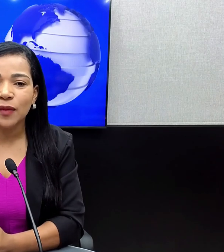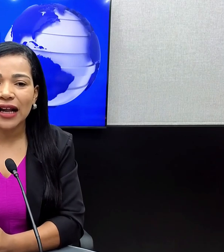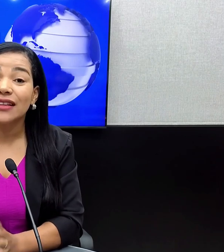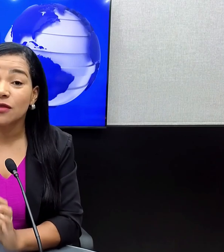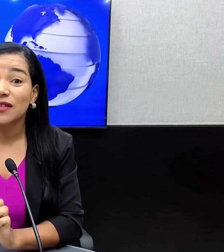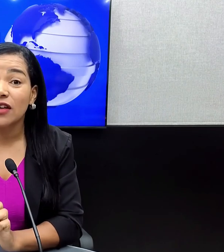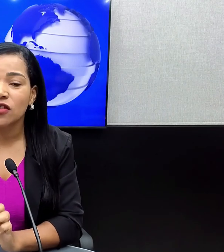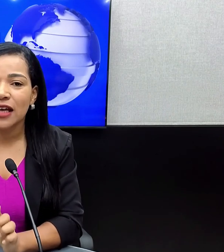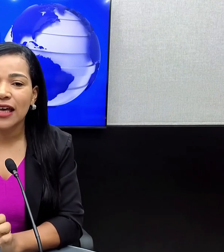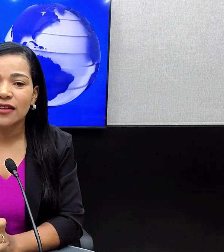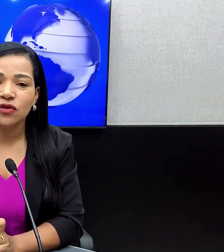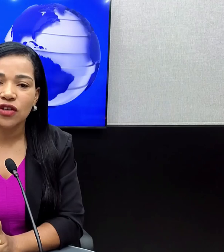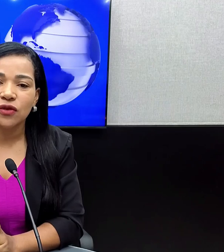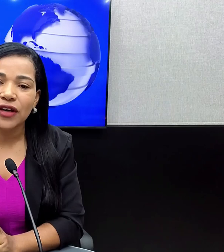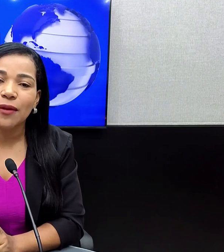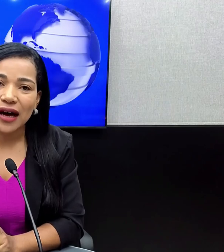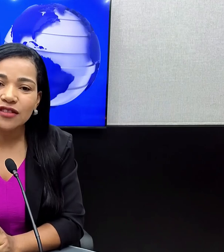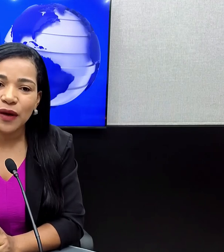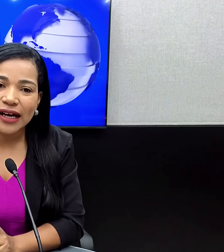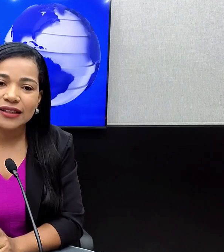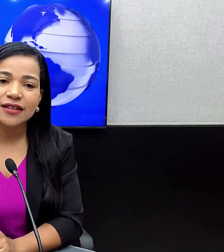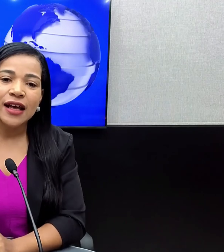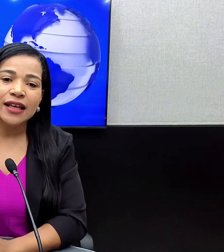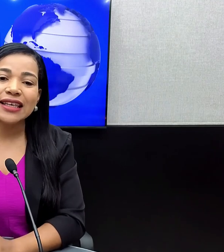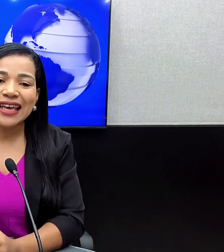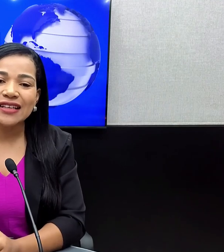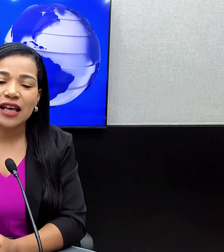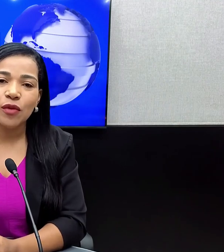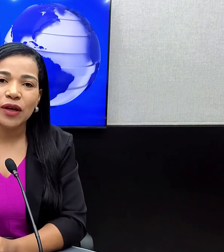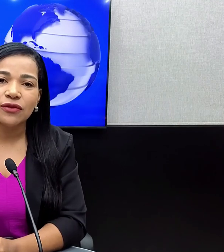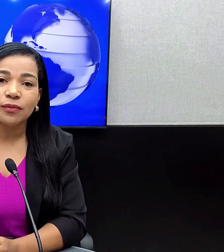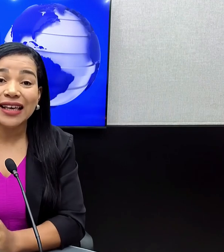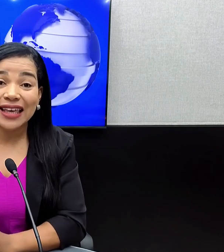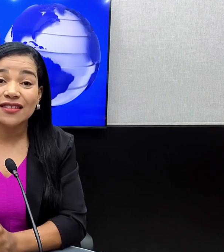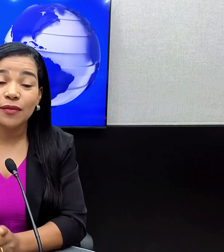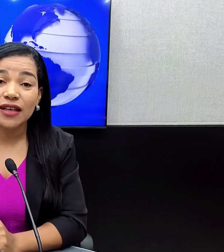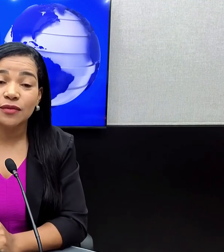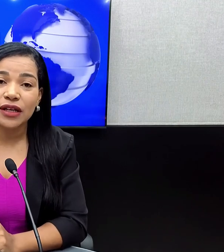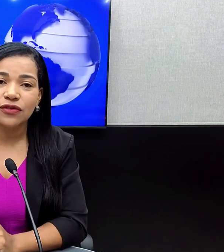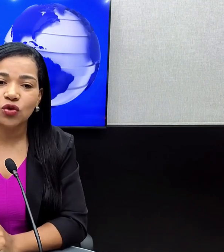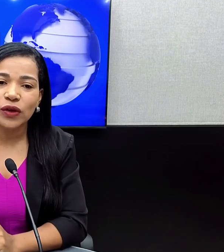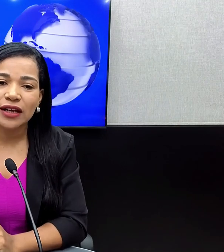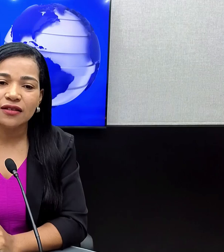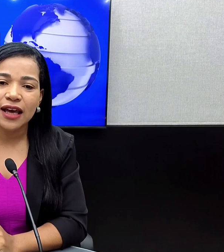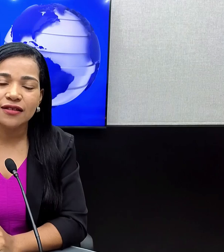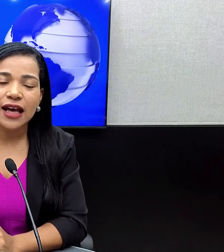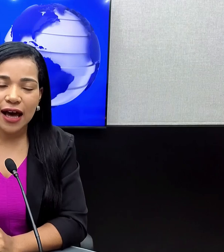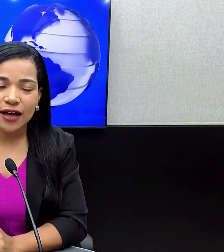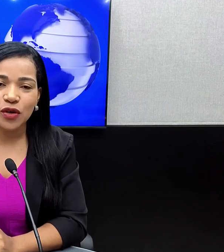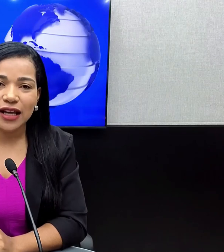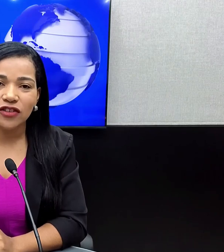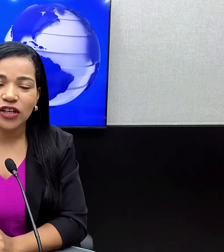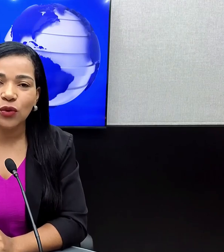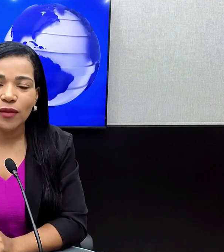ficar mais baratas, passagens aéreas, viu gente, vão ficar mais baratas. E quem recebe o benefício, para quem recebe esse benefício do INSS,